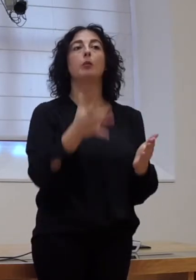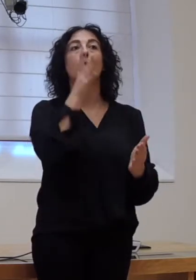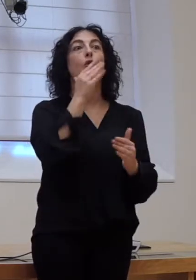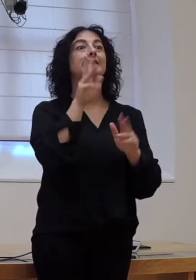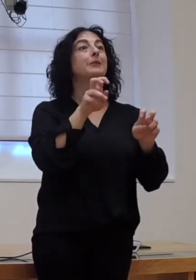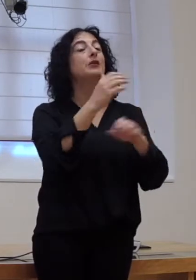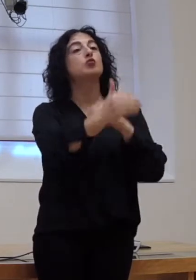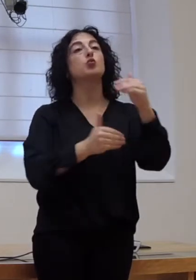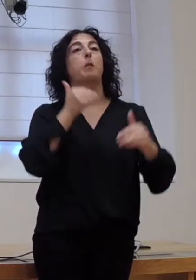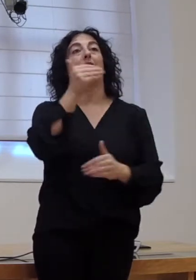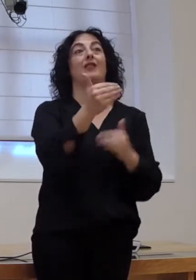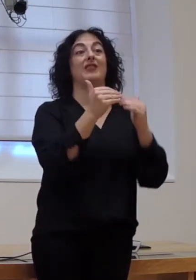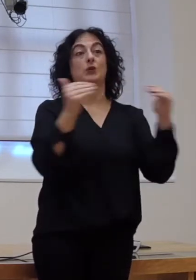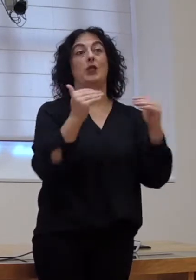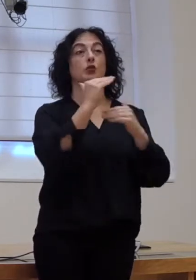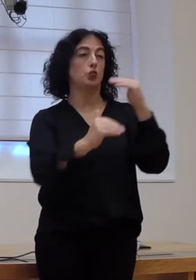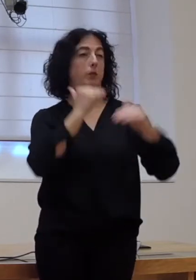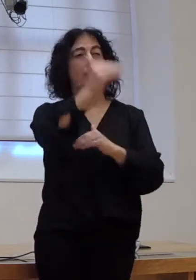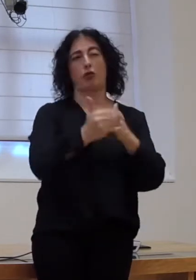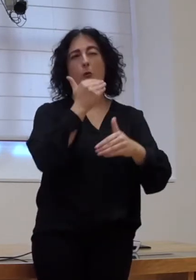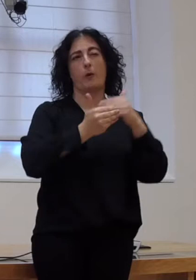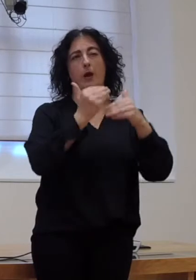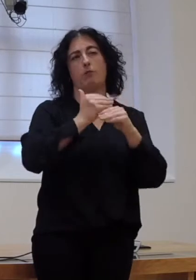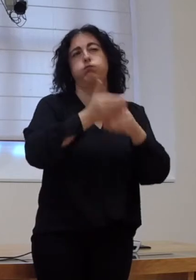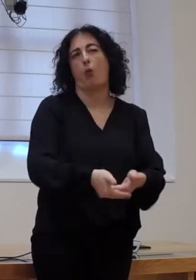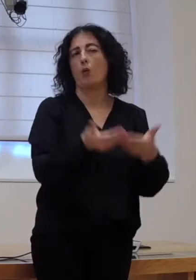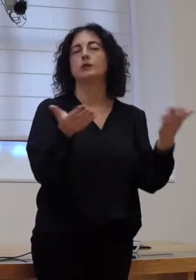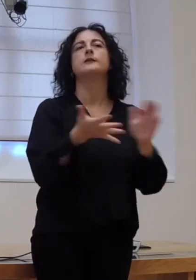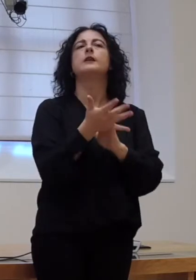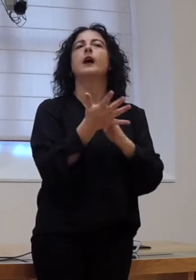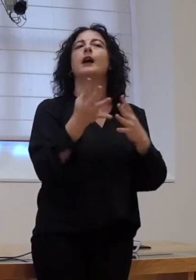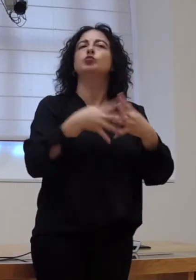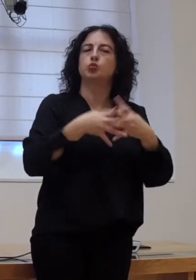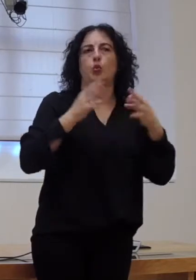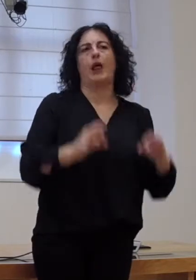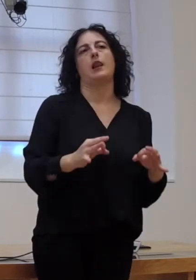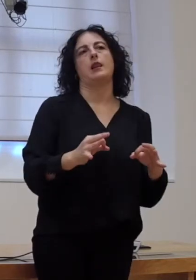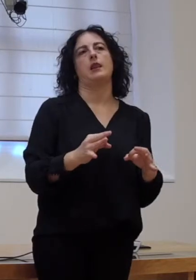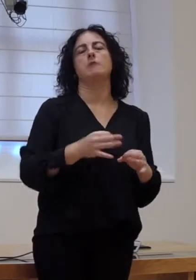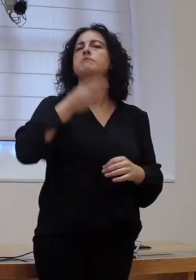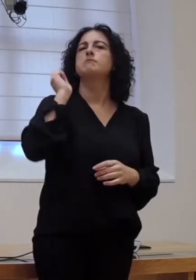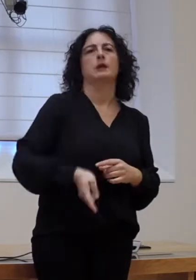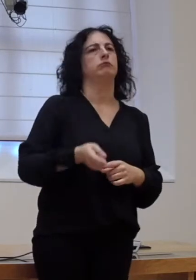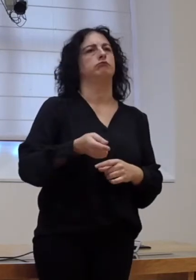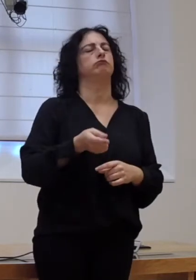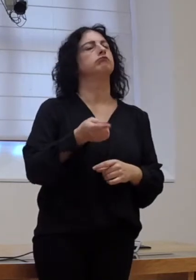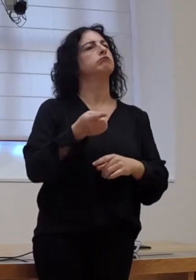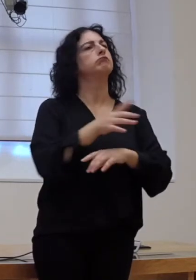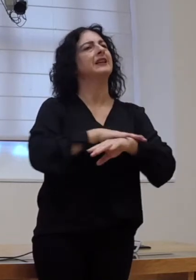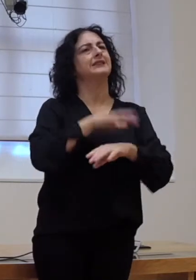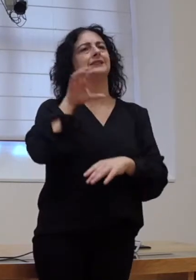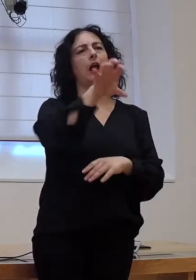superación das desigualdades non é coyuntural é estructural e é un mandato propio dun Estado social.